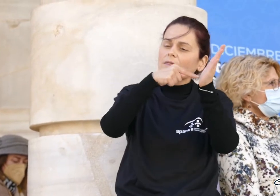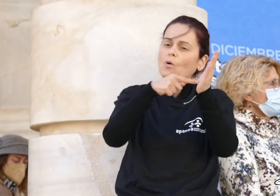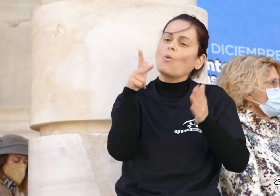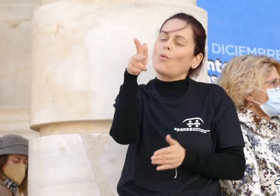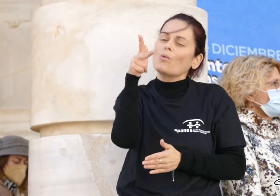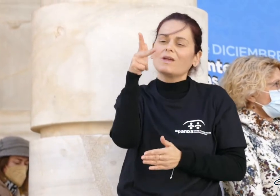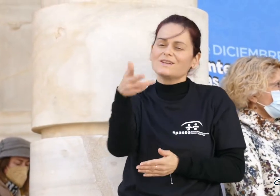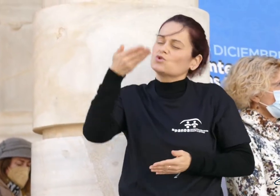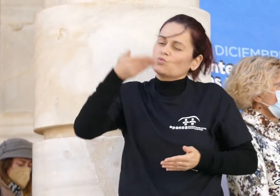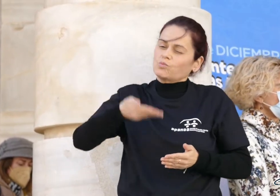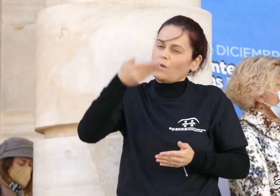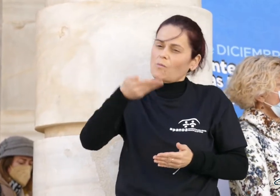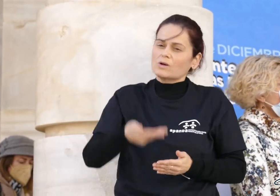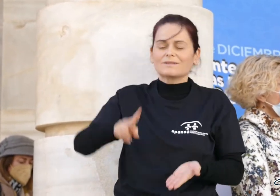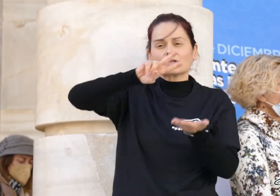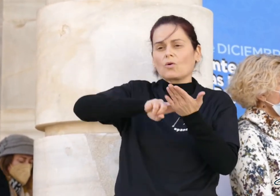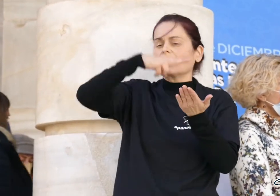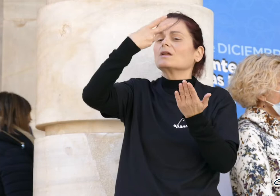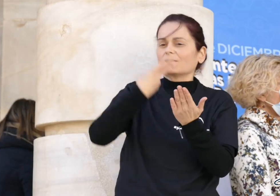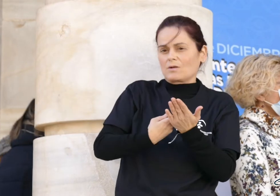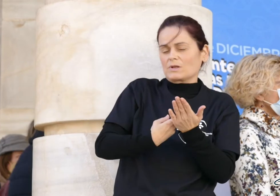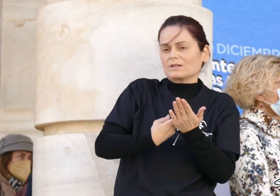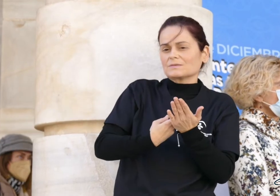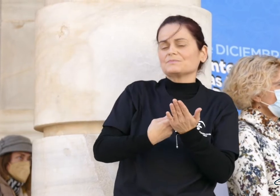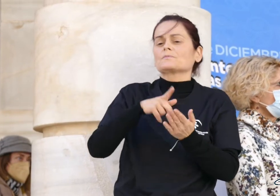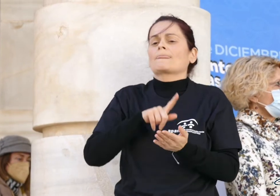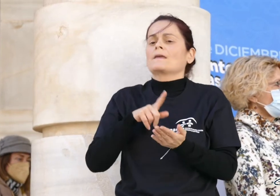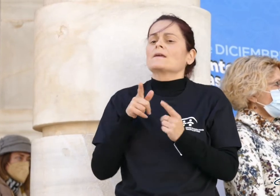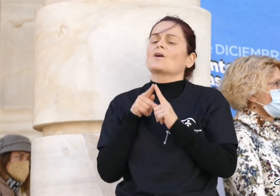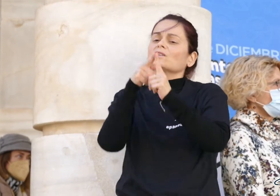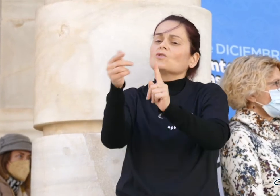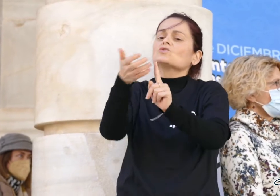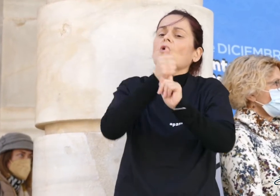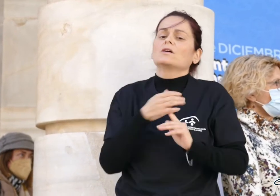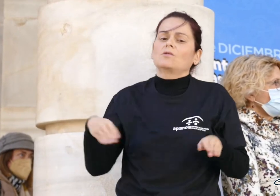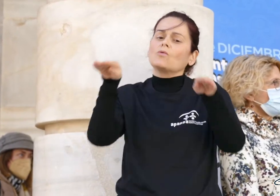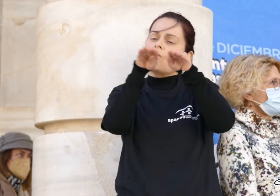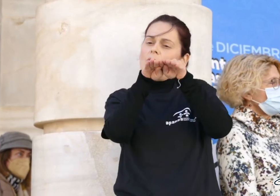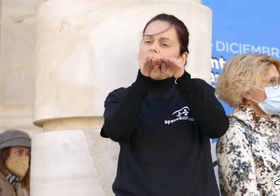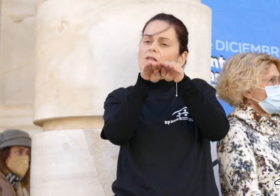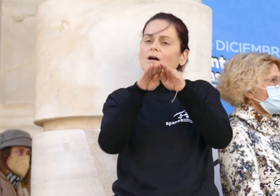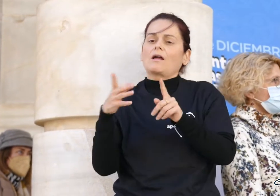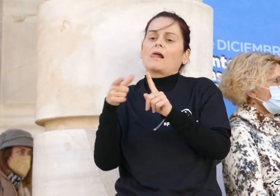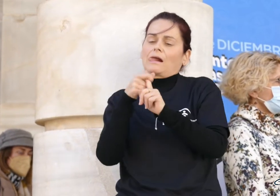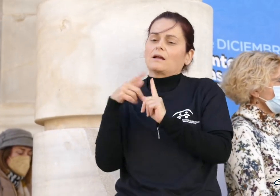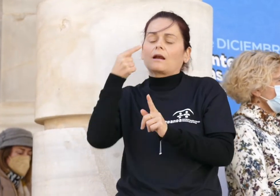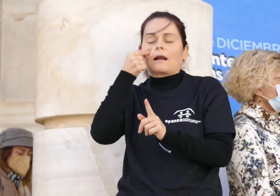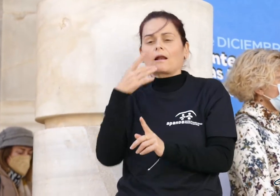prioritario e imprescindible de contar con intérpretes de lengua de signos, consiguiendo así que esta igualdad que todos deseamos se haga realidad.